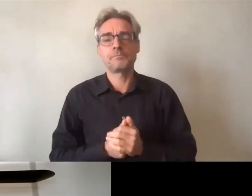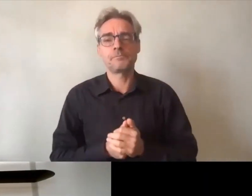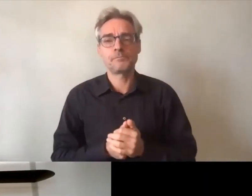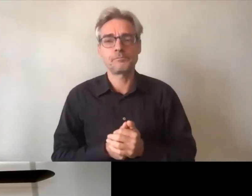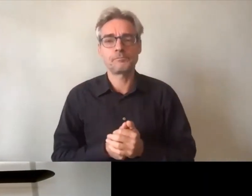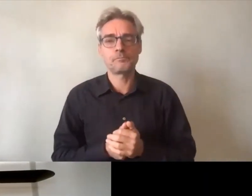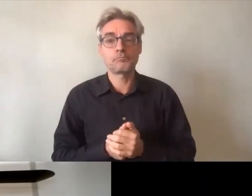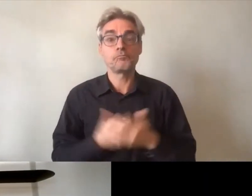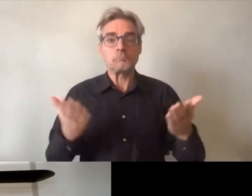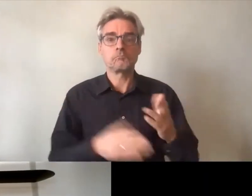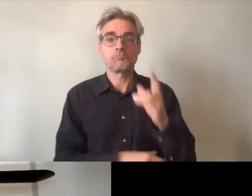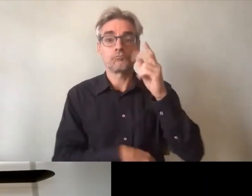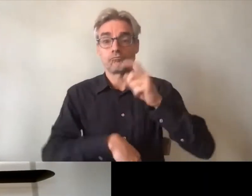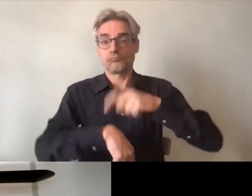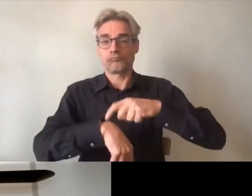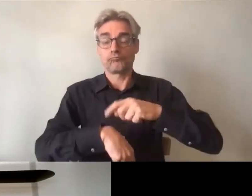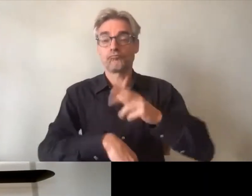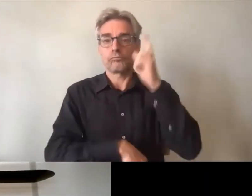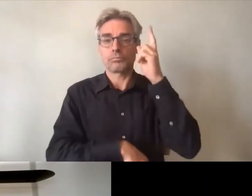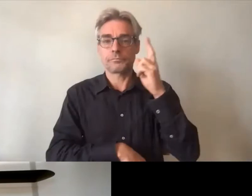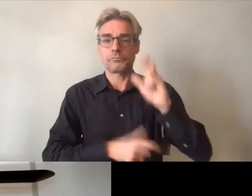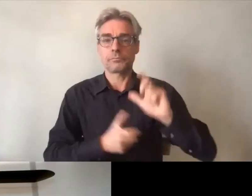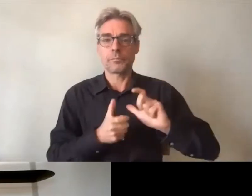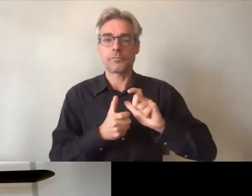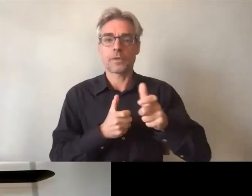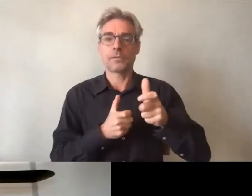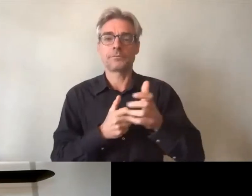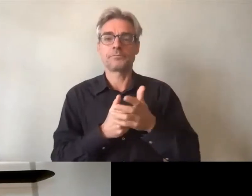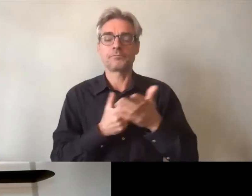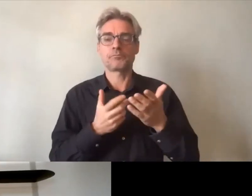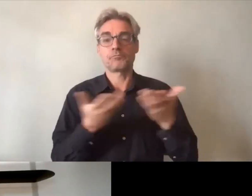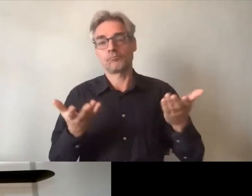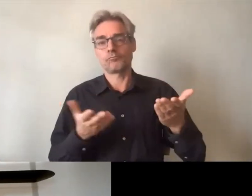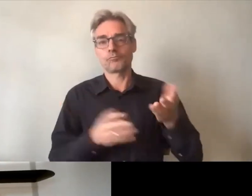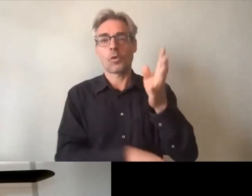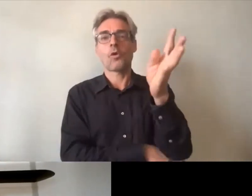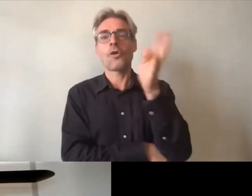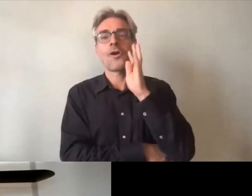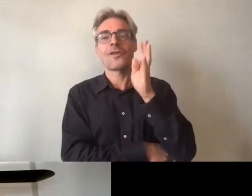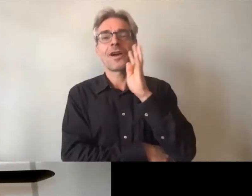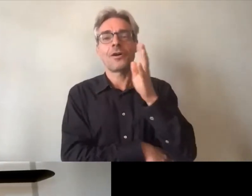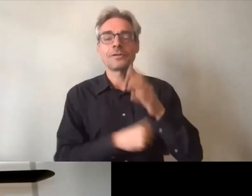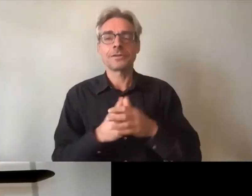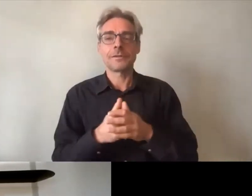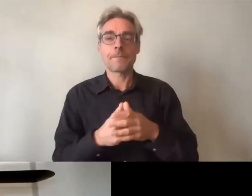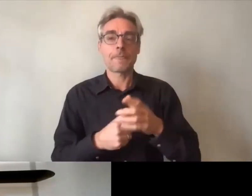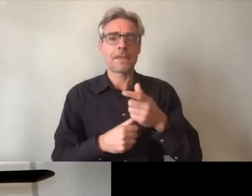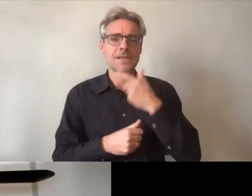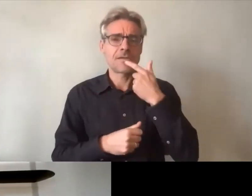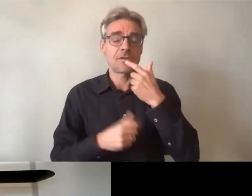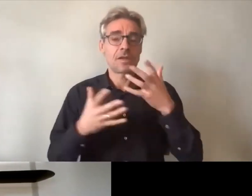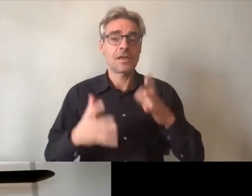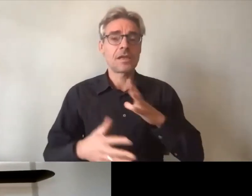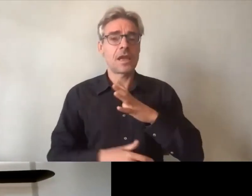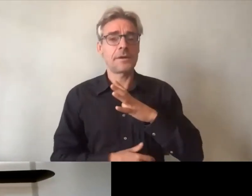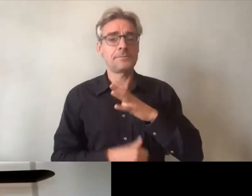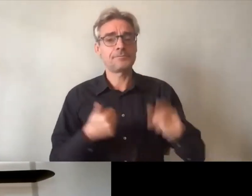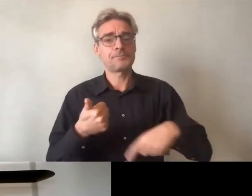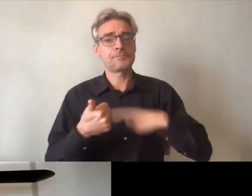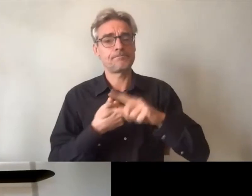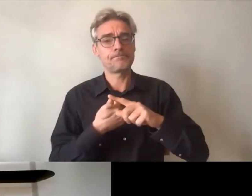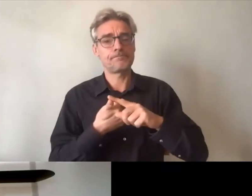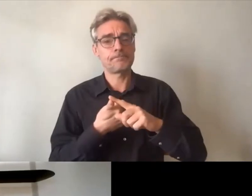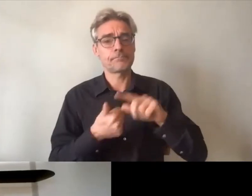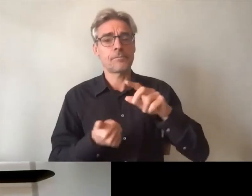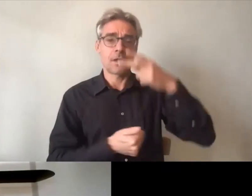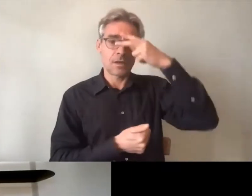Sans plus tarder, je vous propose également de démarrer et vous dire que nous bénéficions de la participation